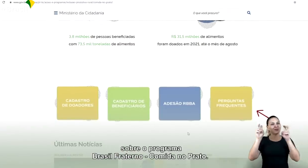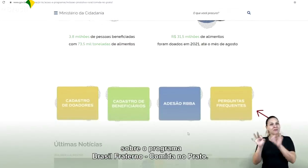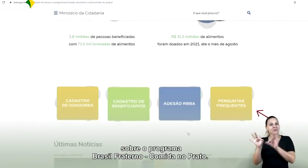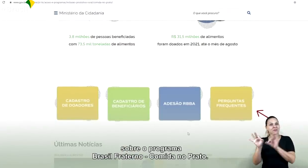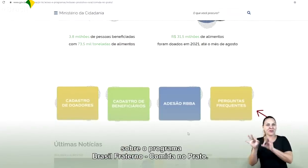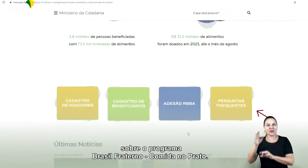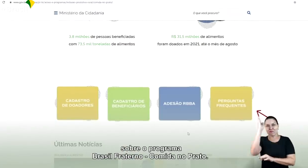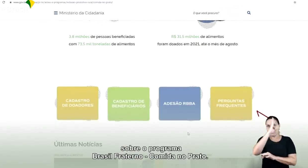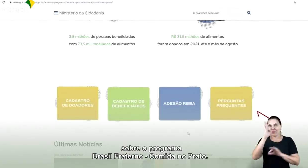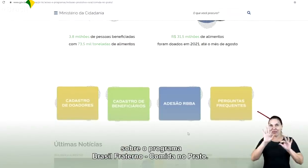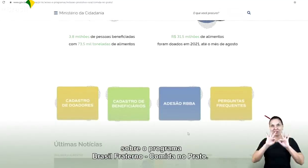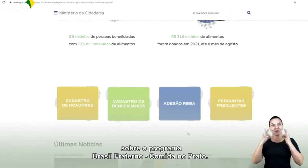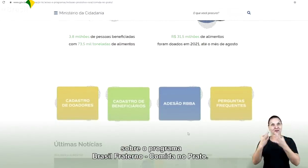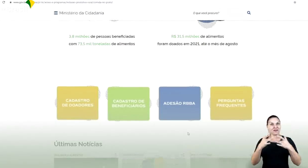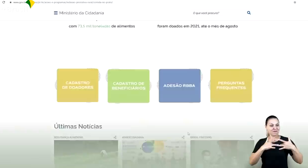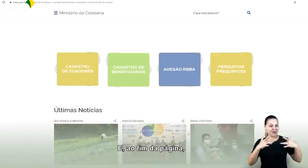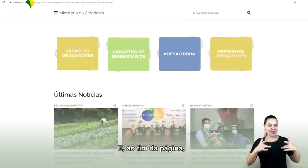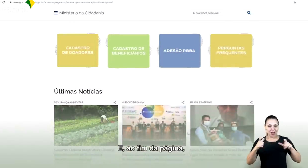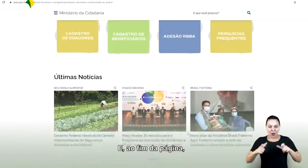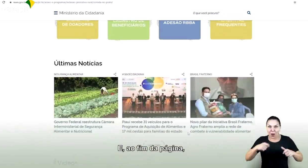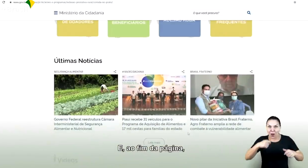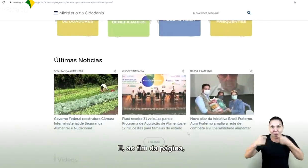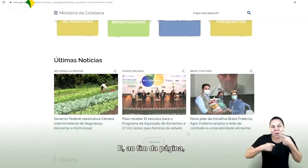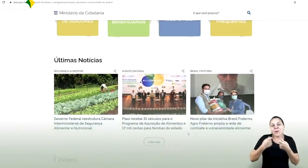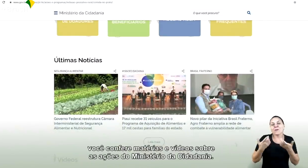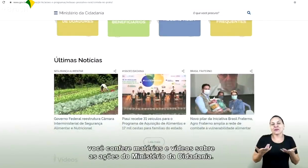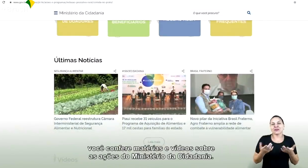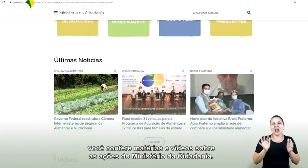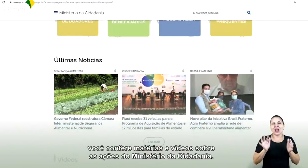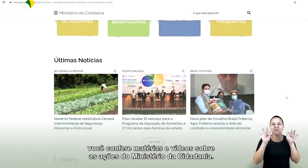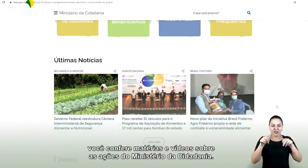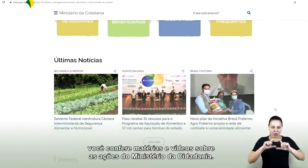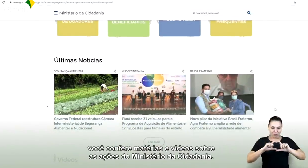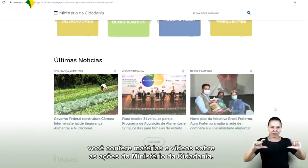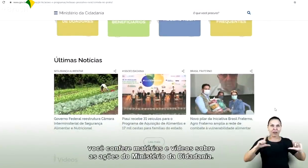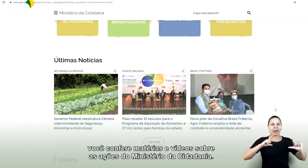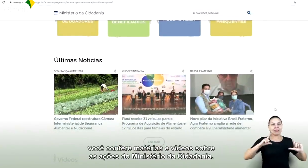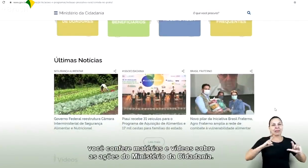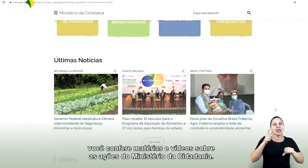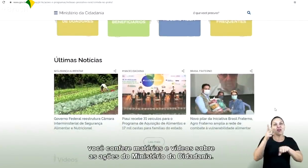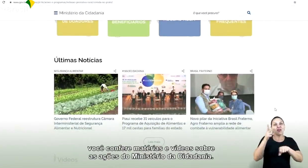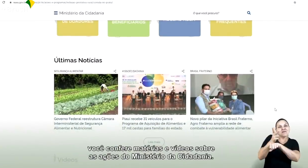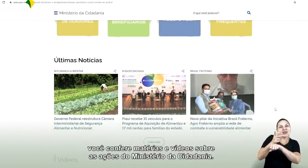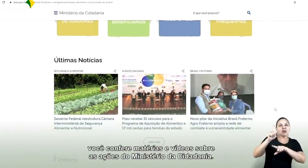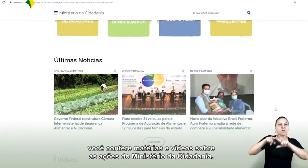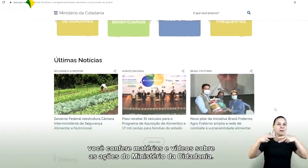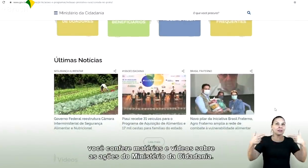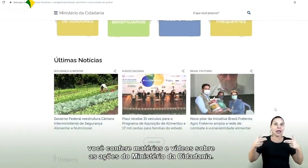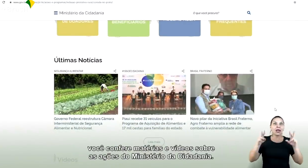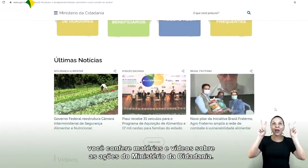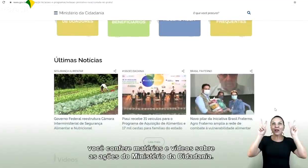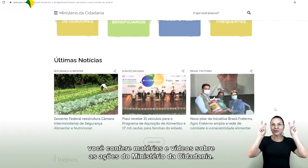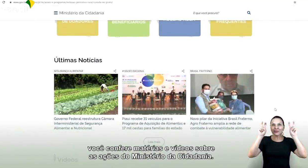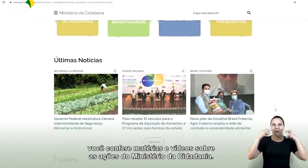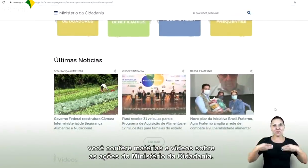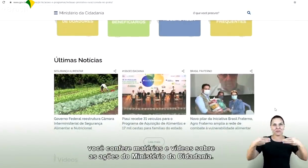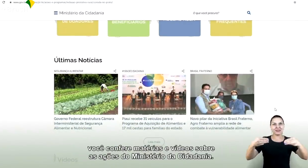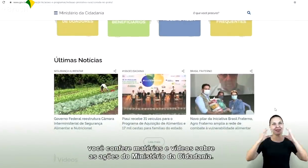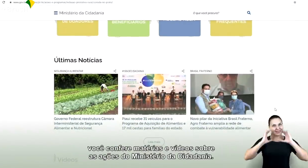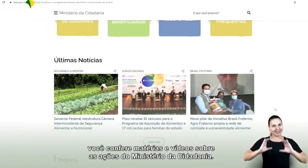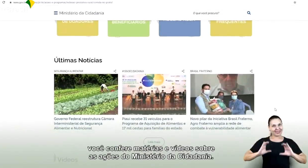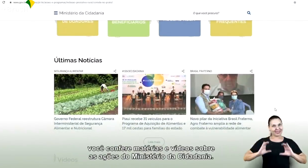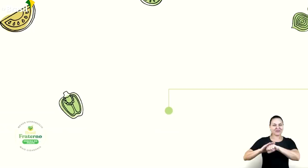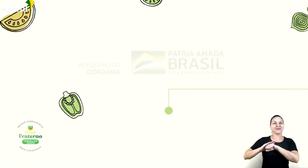Brasil Fraterno Comida no Prato. E ao fim da página, você confere matérias e vídeos sobre as ações do Ministério da